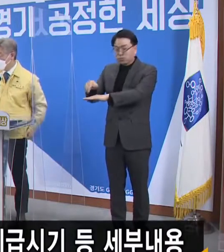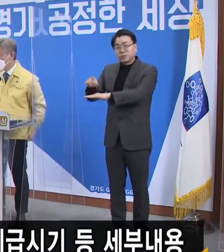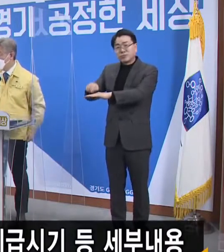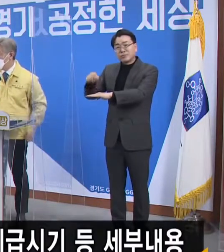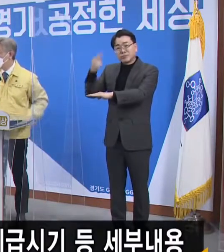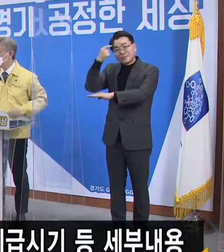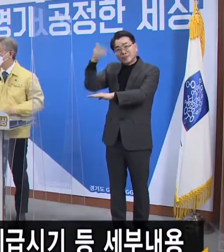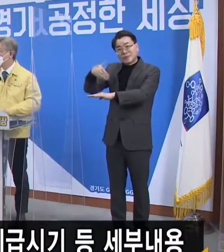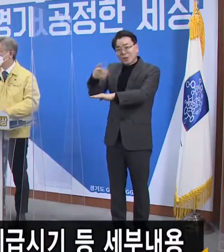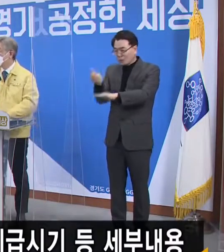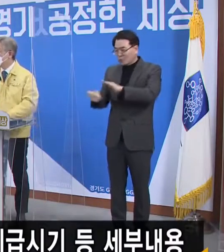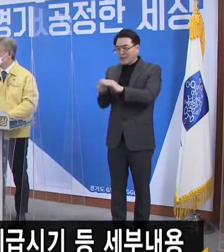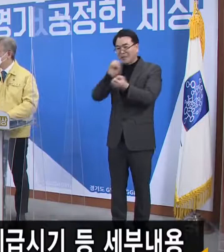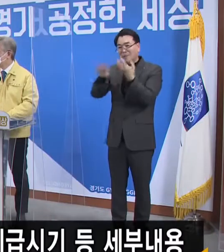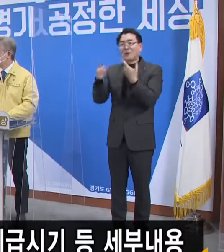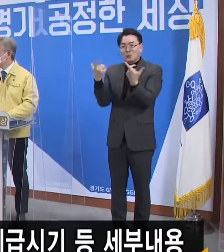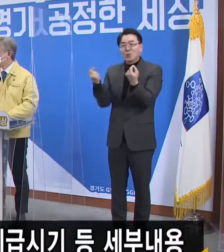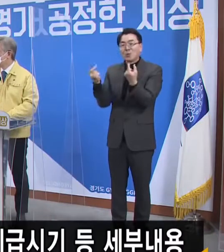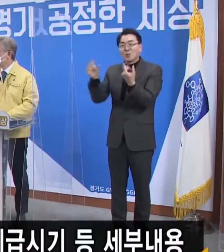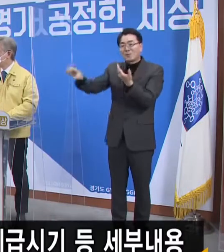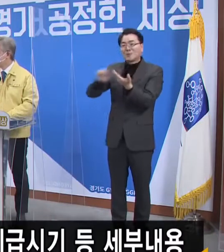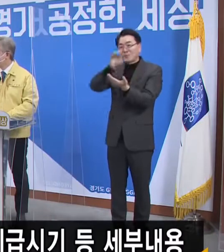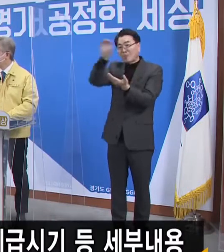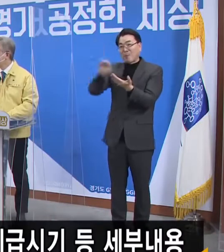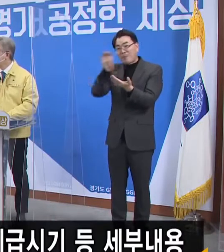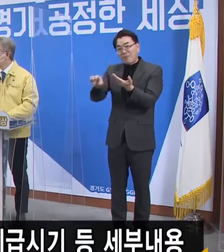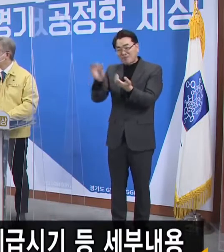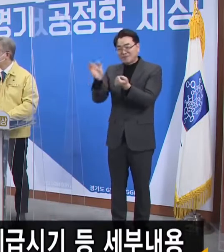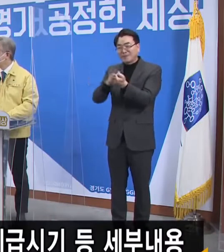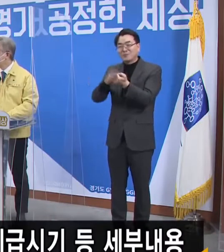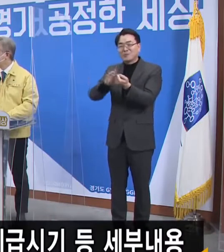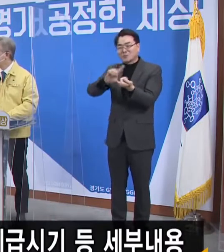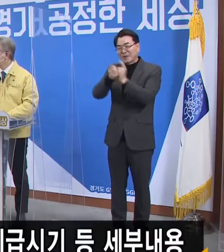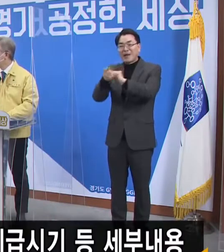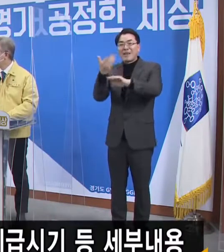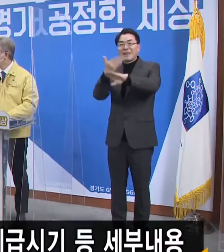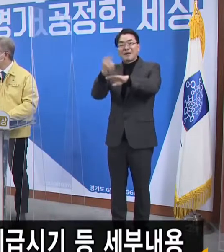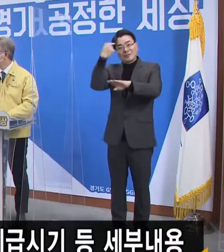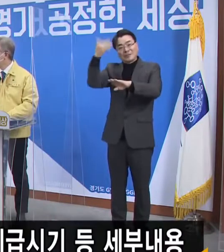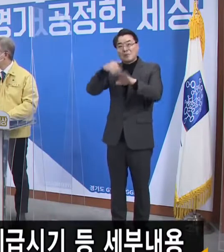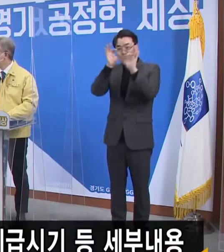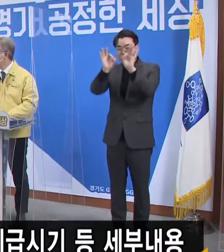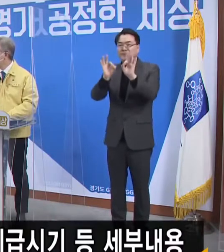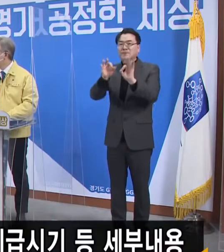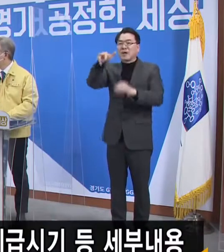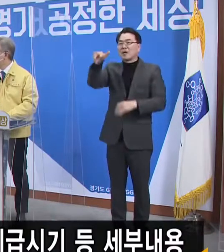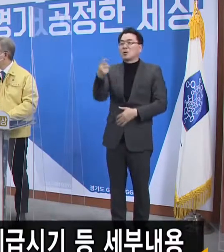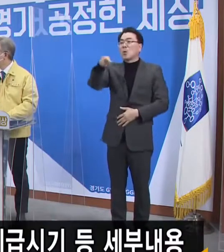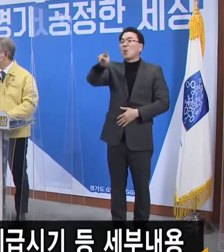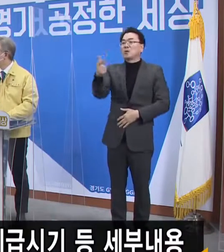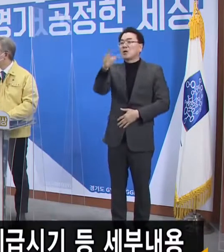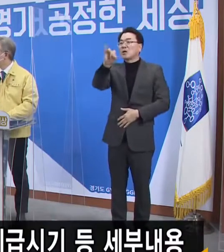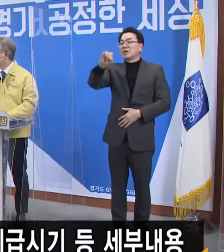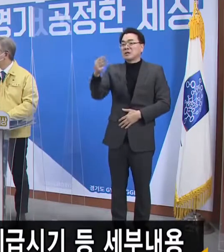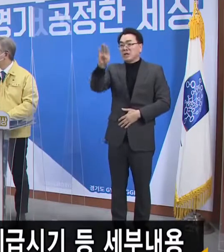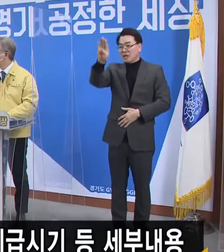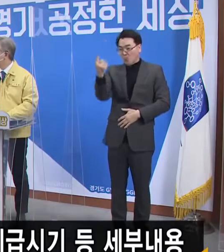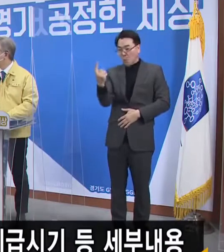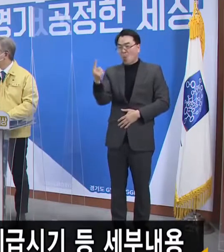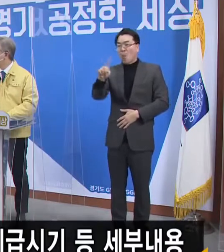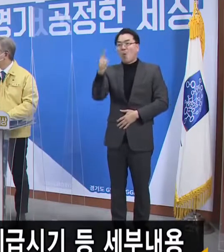넘어가도록 하시죠. 사항은 같은 내용으로 다음 질문을 받겠습니다. 조선일보 조초로 기자입니다.